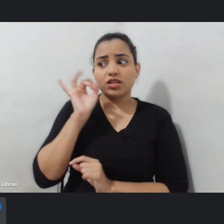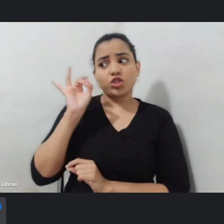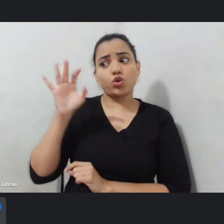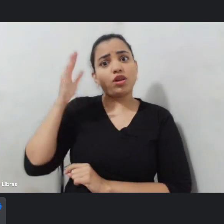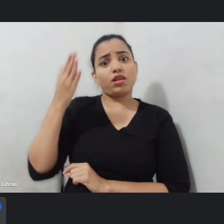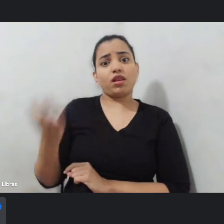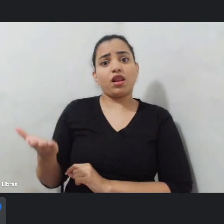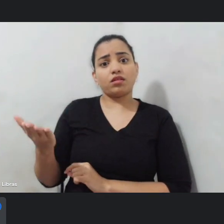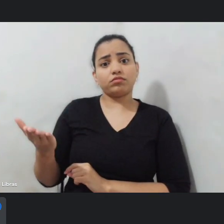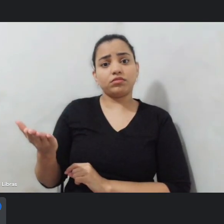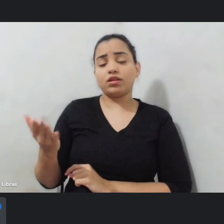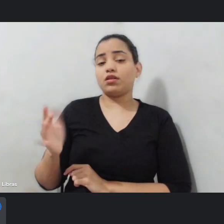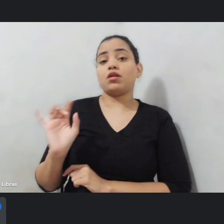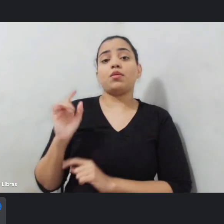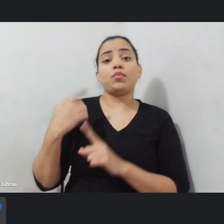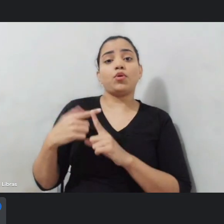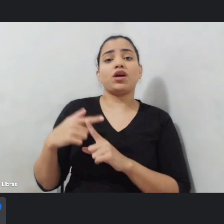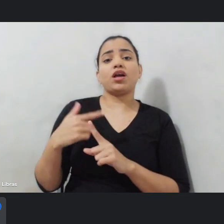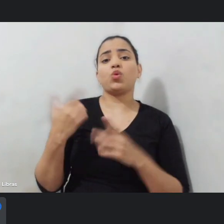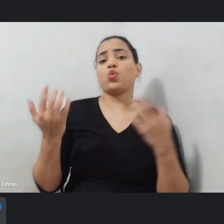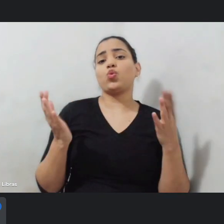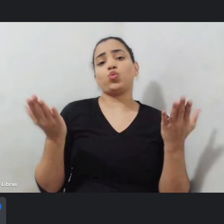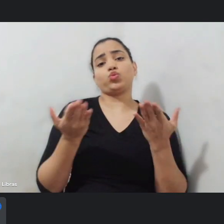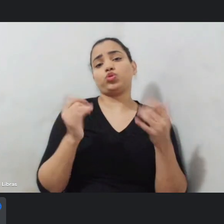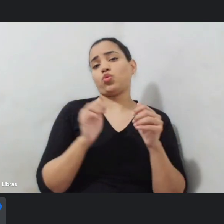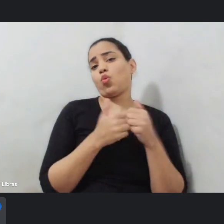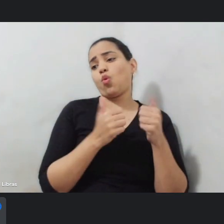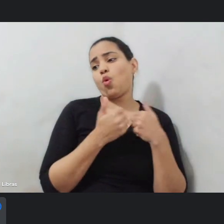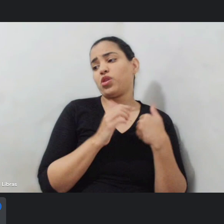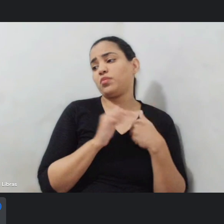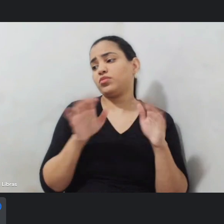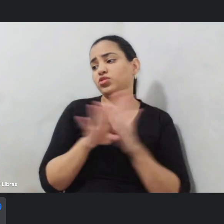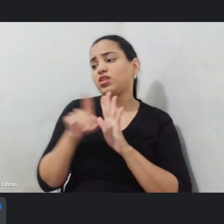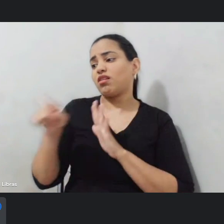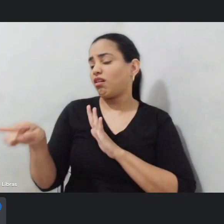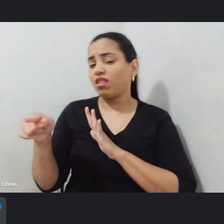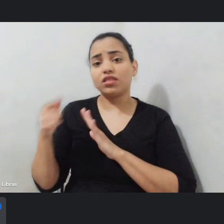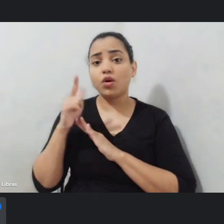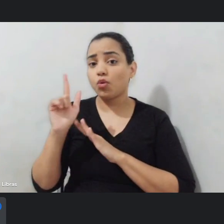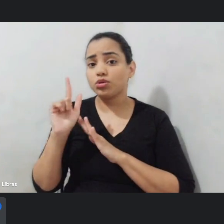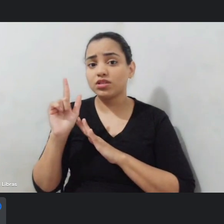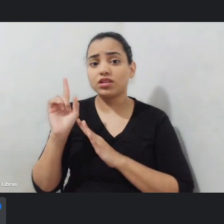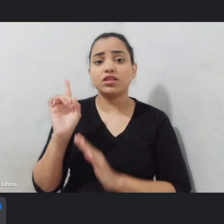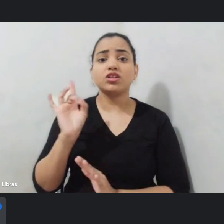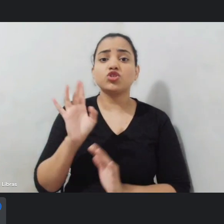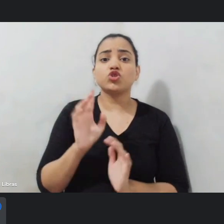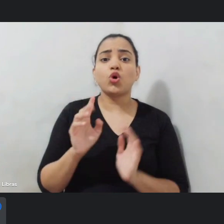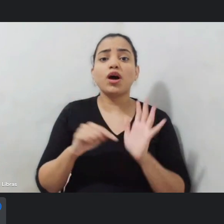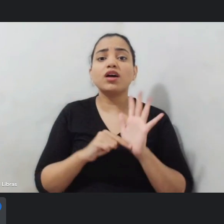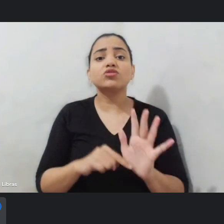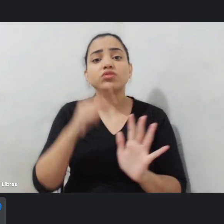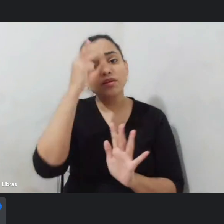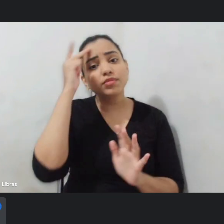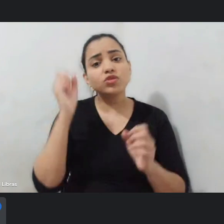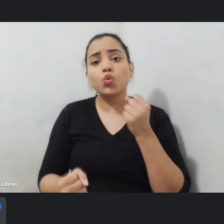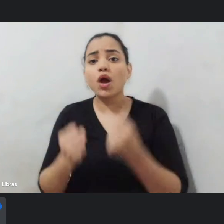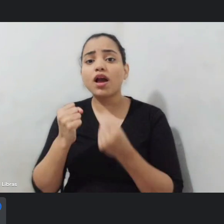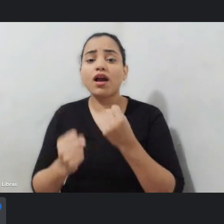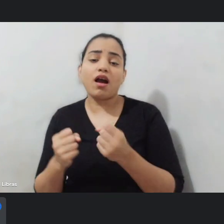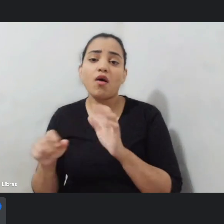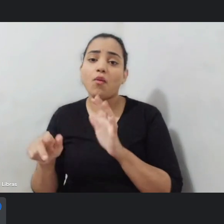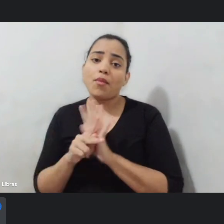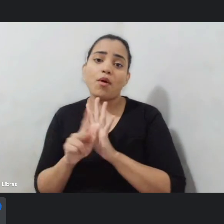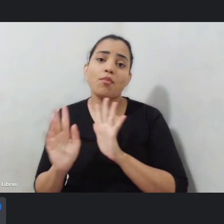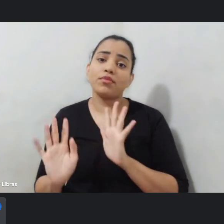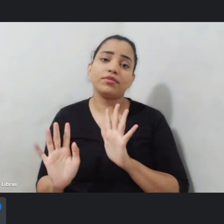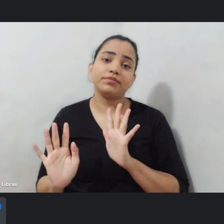queremos chegar fortalece apenas os que vão de carro ou tem um meio de transporte então quando eu observo que